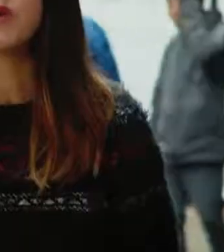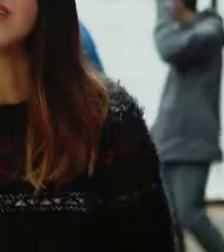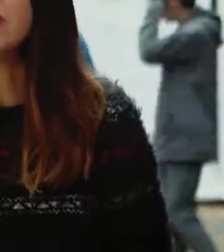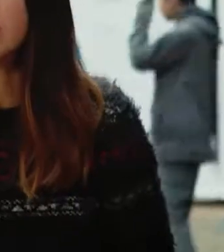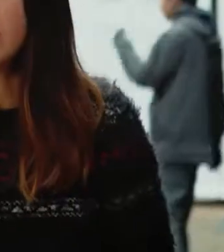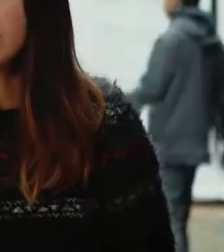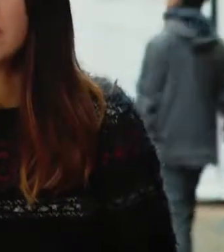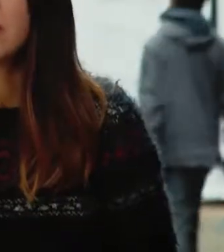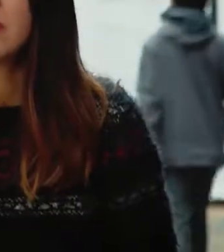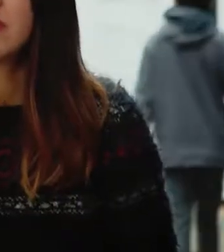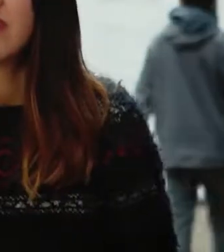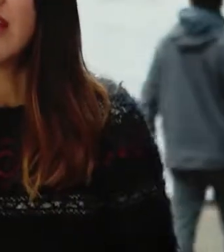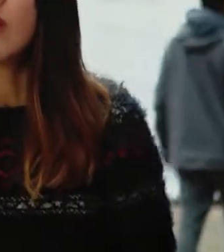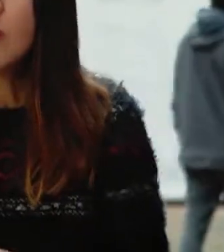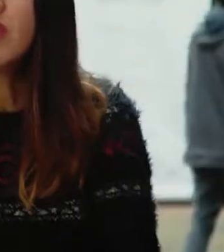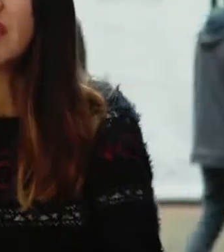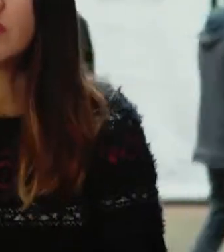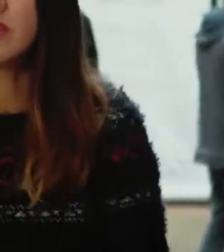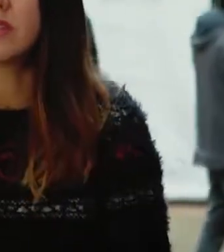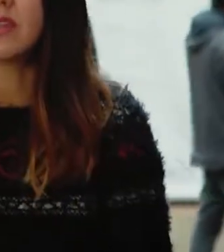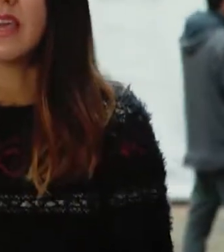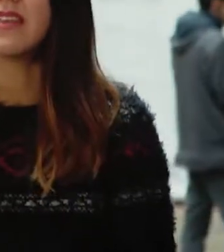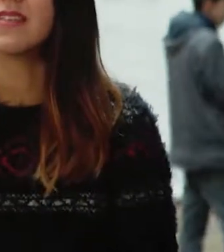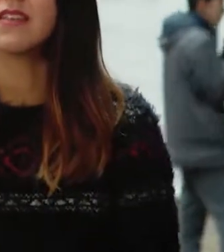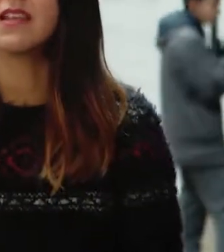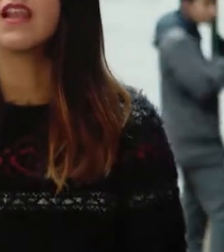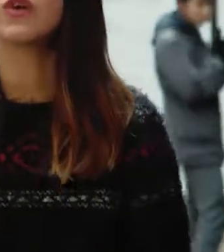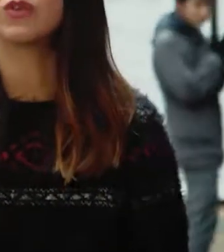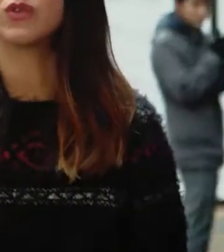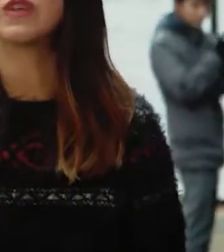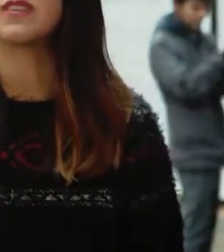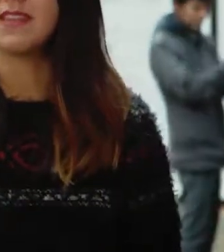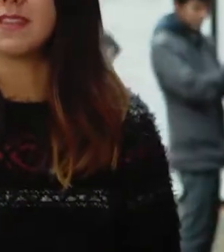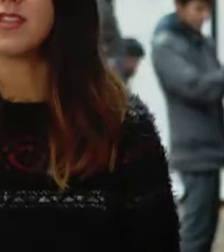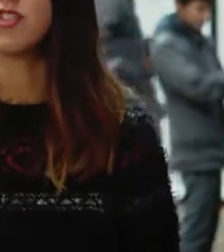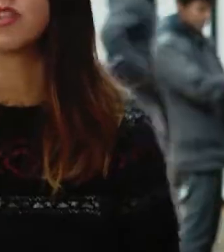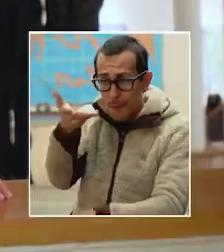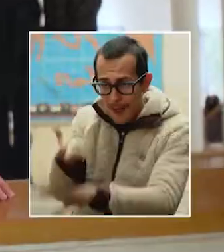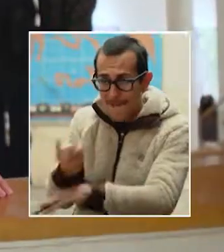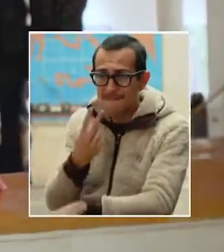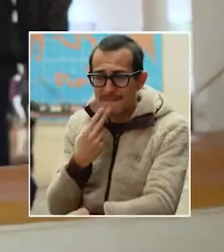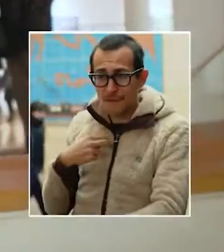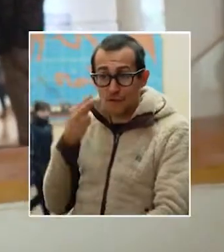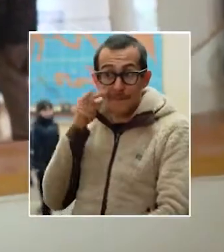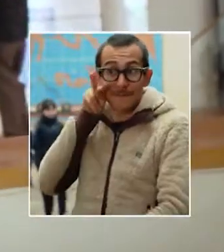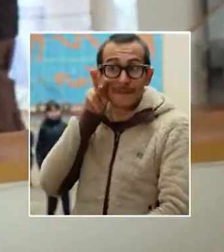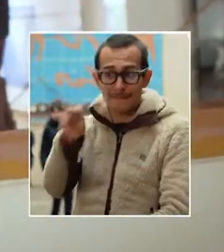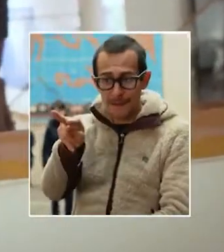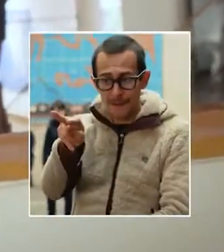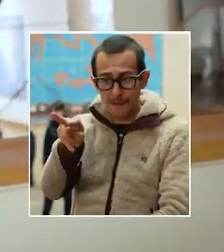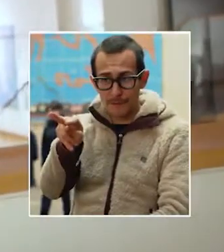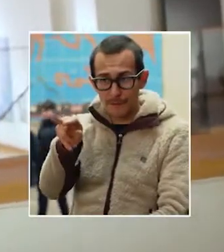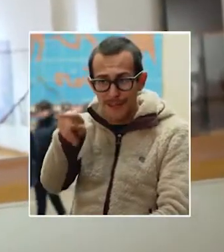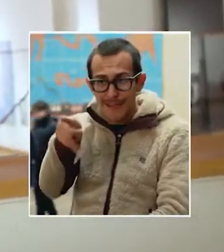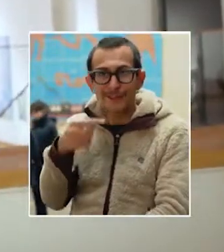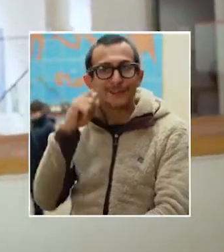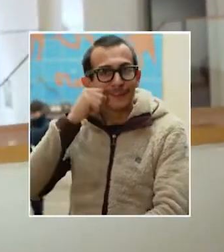Por lo tanto, la comunicación que es decirle al otro, tú existes, yo te veo, es amar.